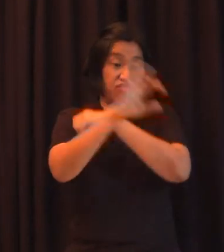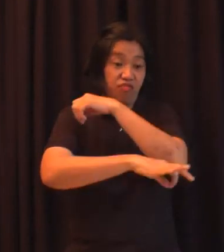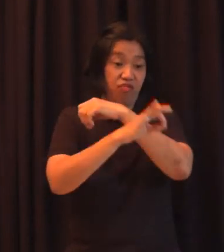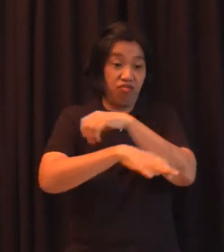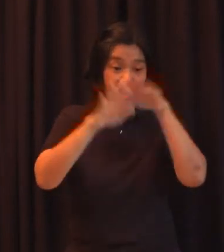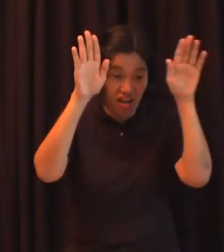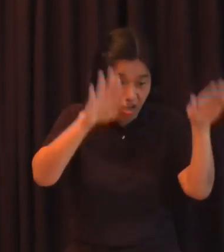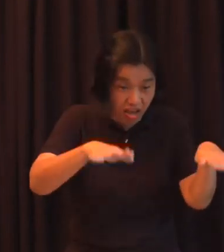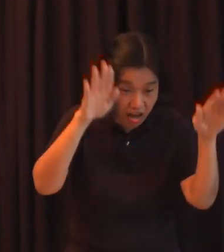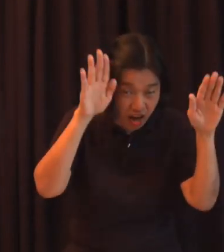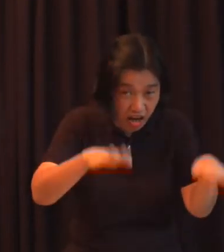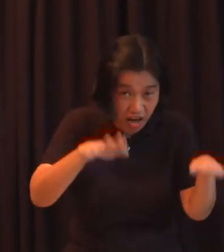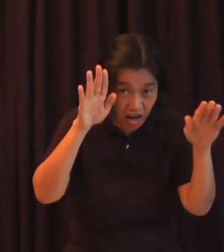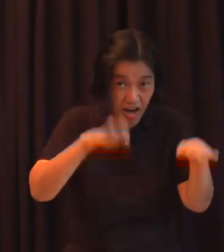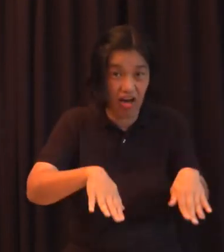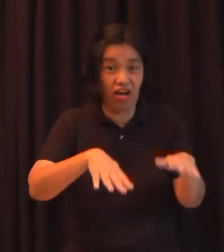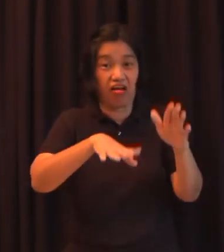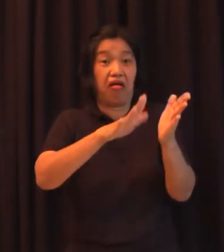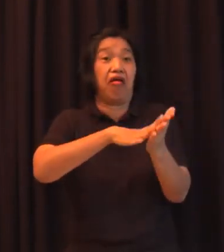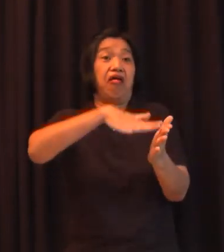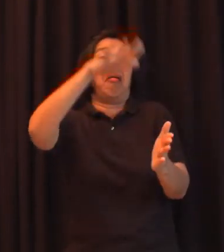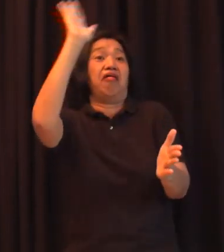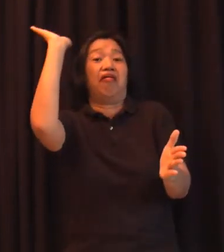kolonial na medium o